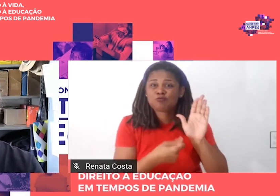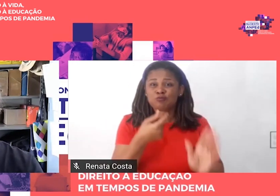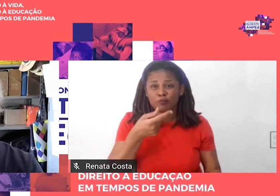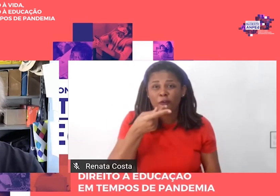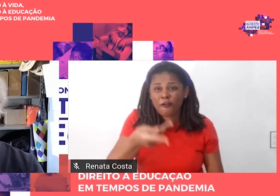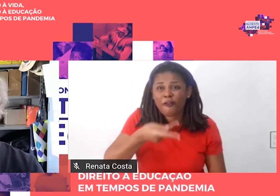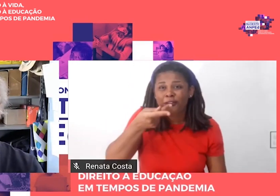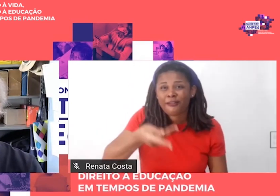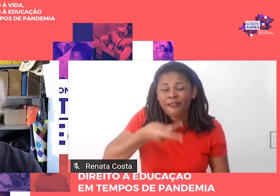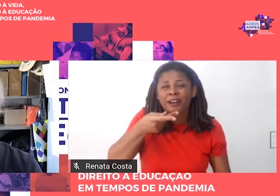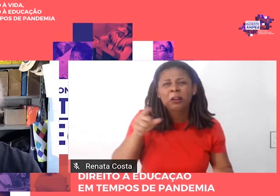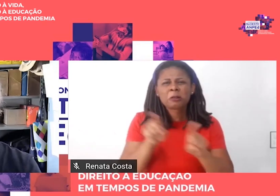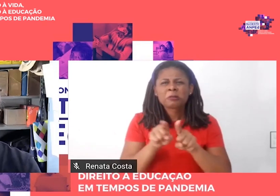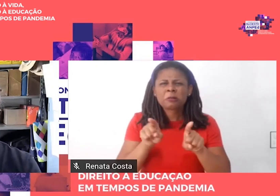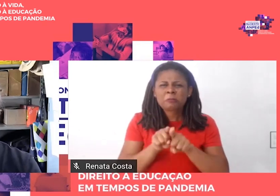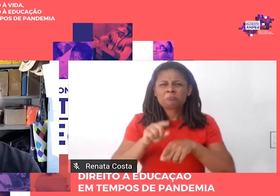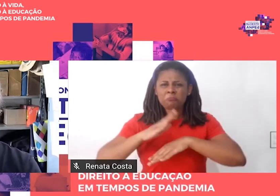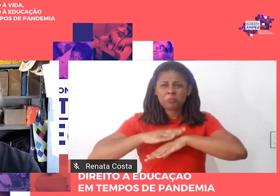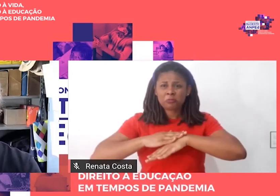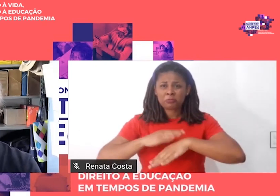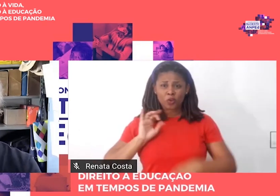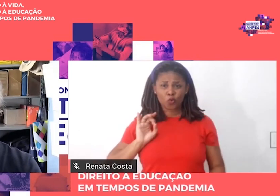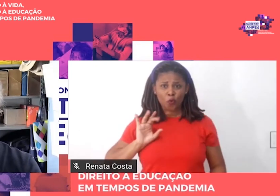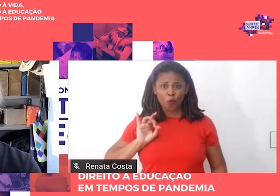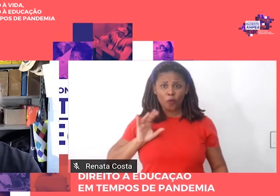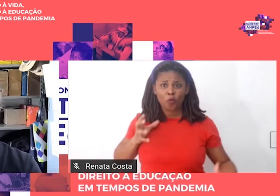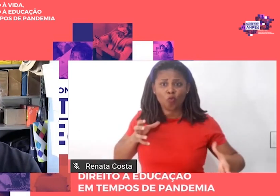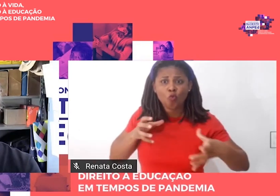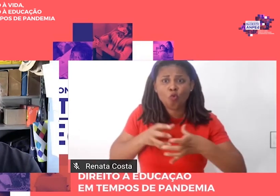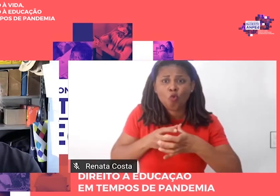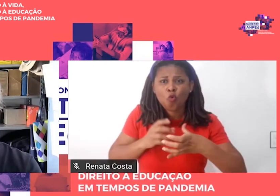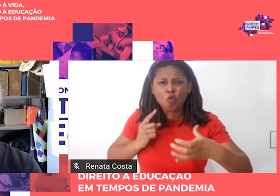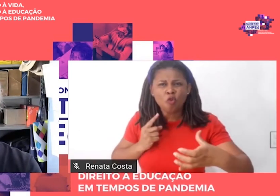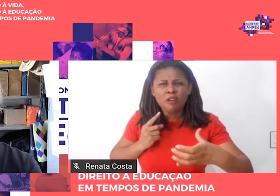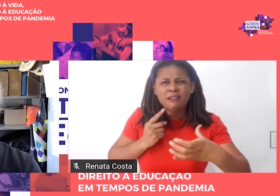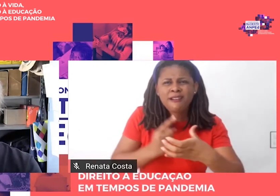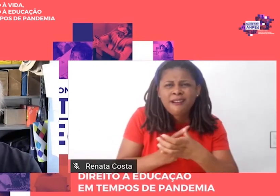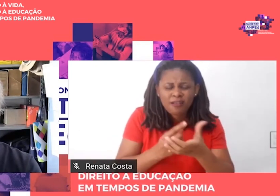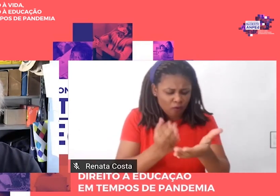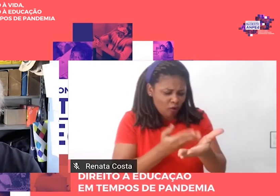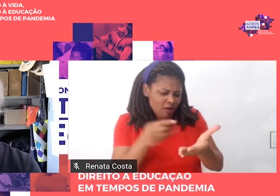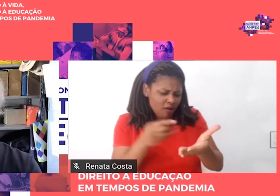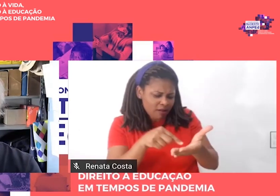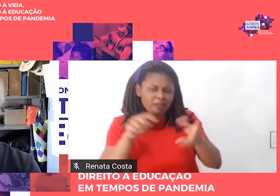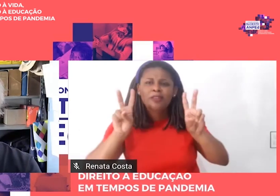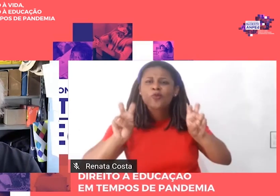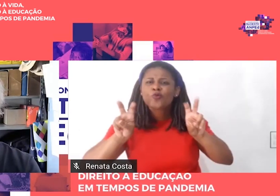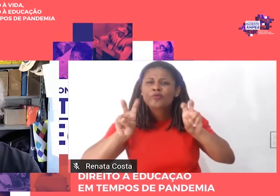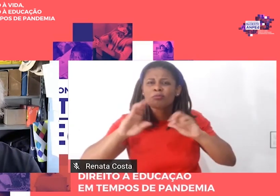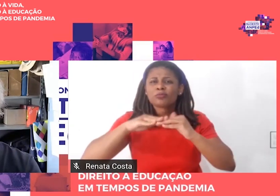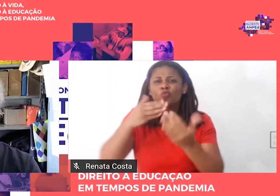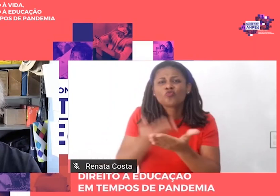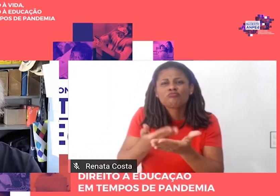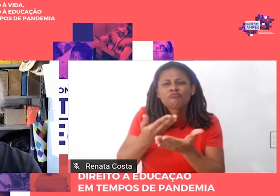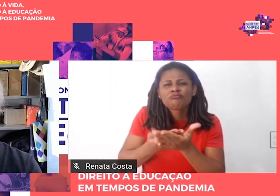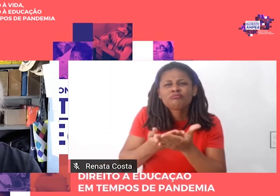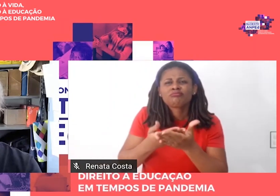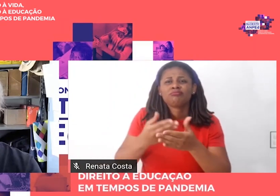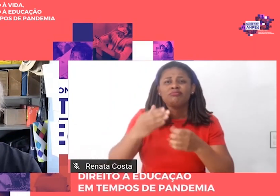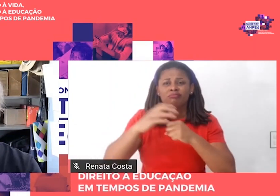sintetizado na produção de escola e democracia, iniciada em 1980,